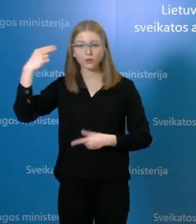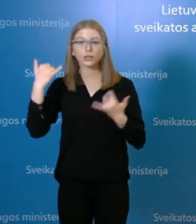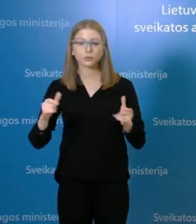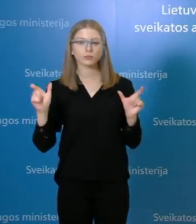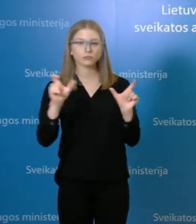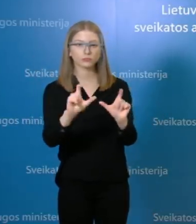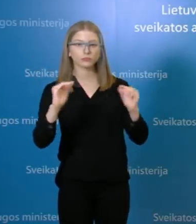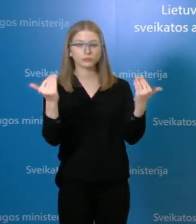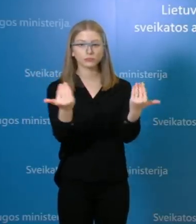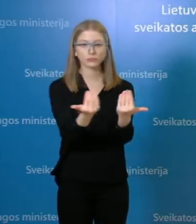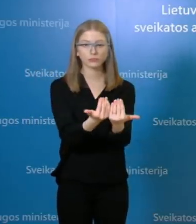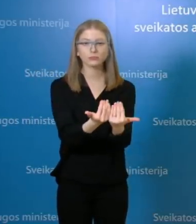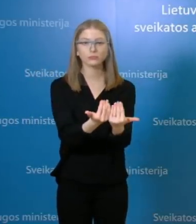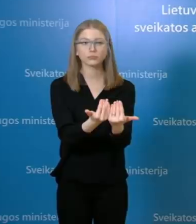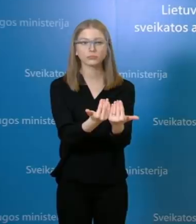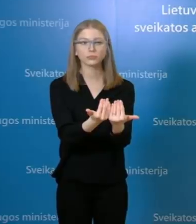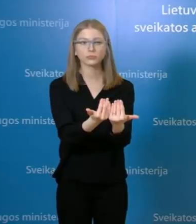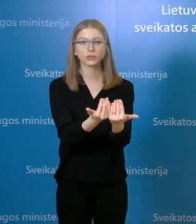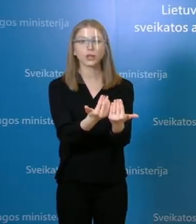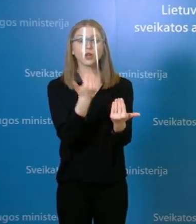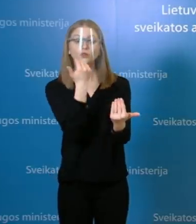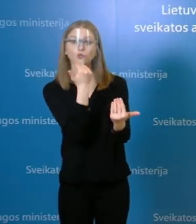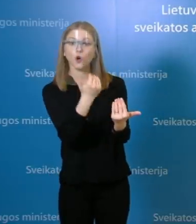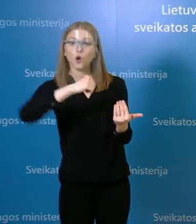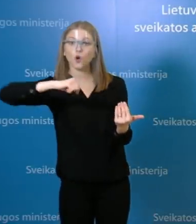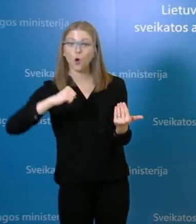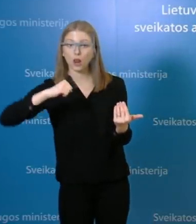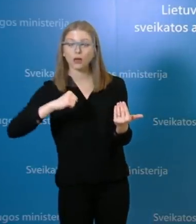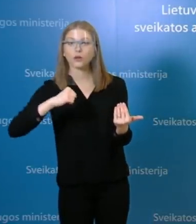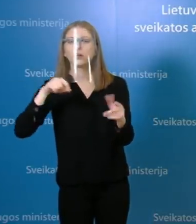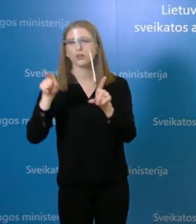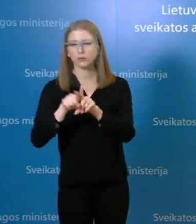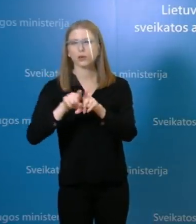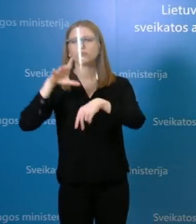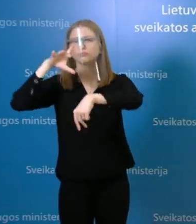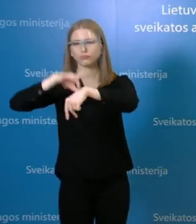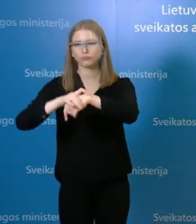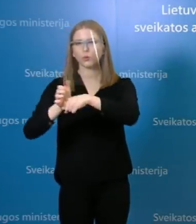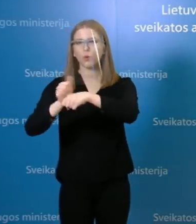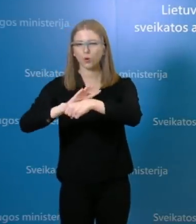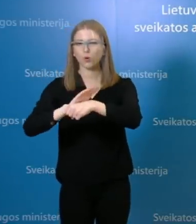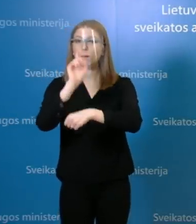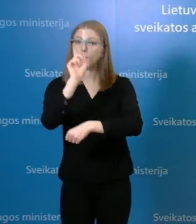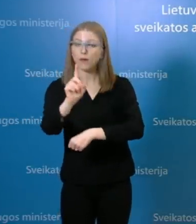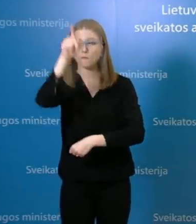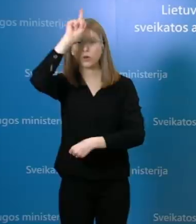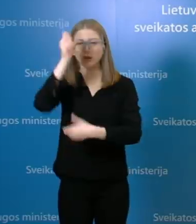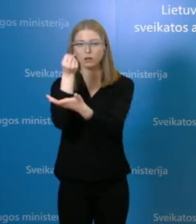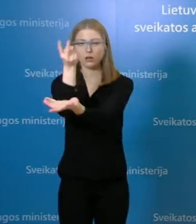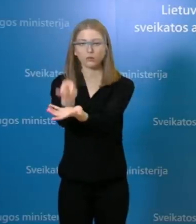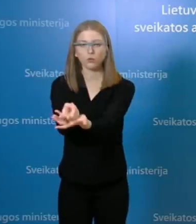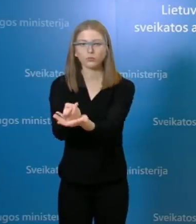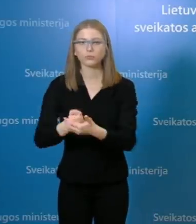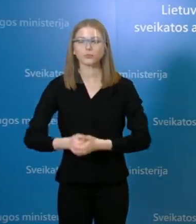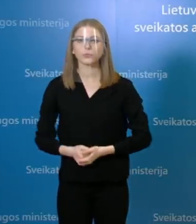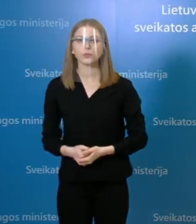ir taip pat susijęs atvejais, tai yra asmens kolegas, šiuo metu yra gydamas Vokietijos ligoninėje. 14 patvirtintų atveju, kaip ir